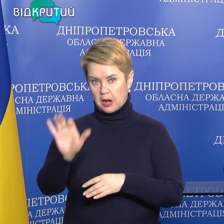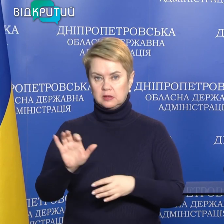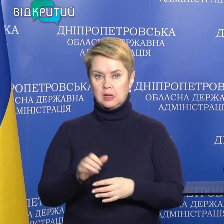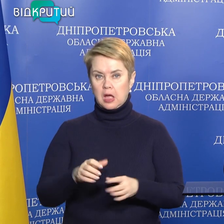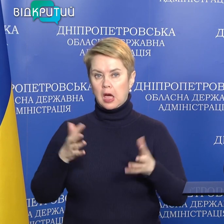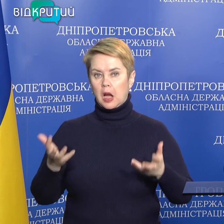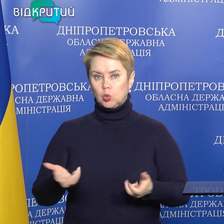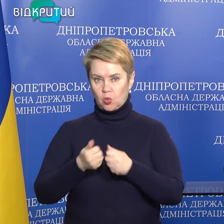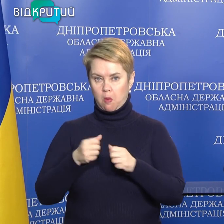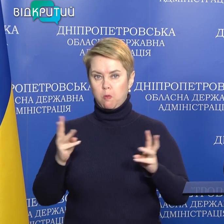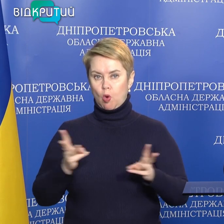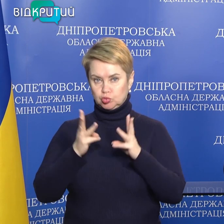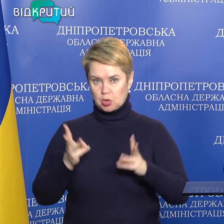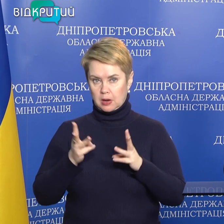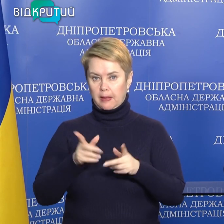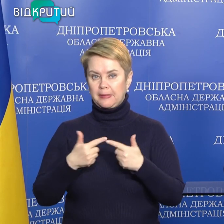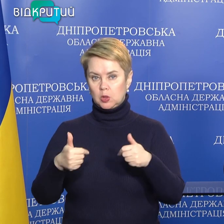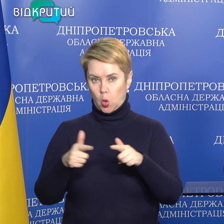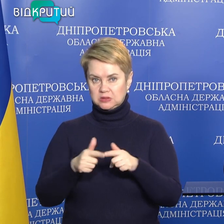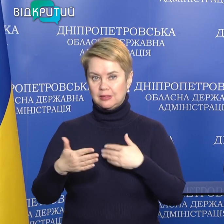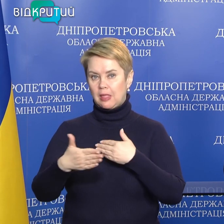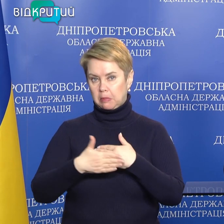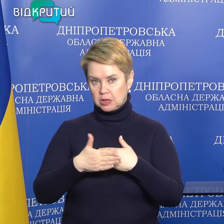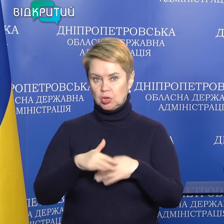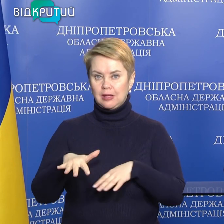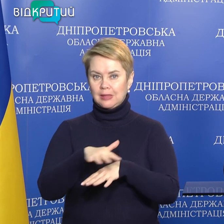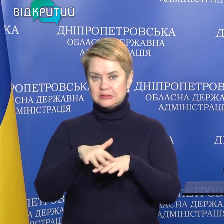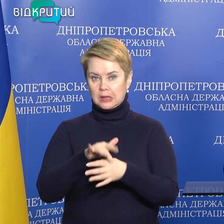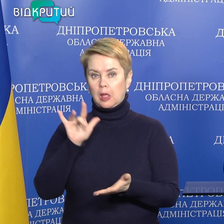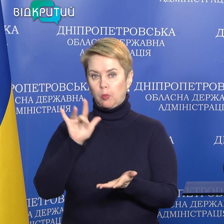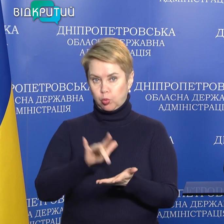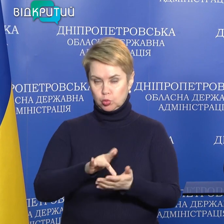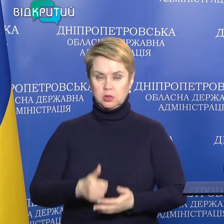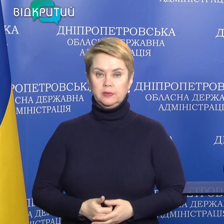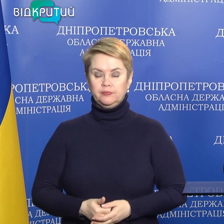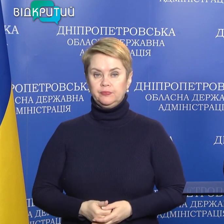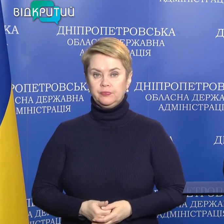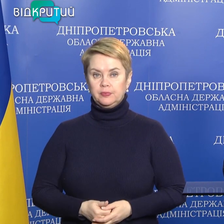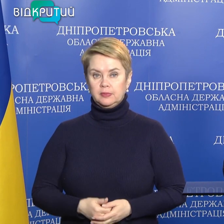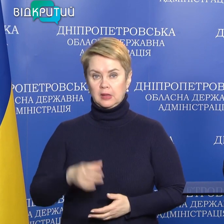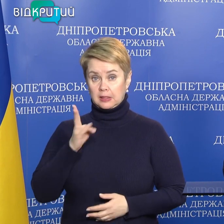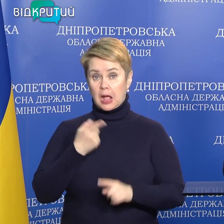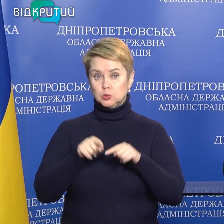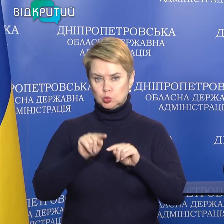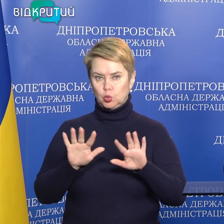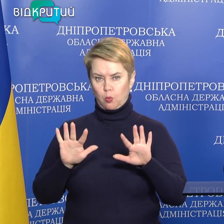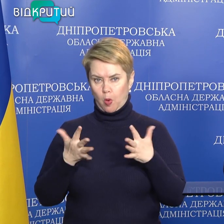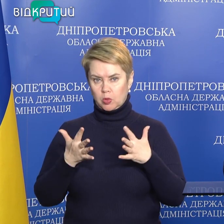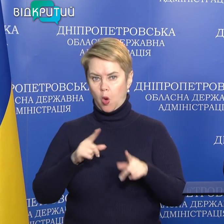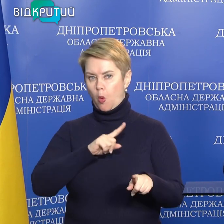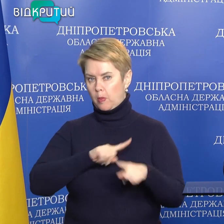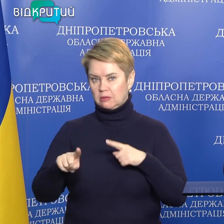рятувальників пожежно-рятувальних підрозділів найближчих населених пунктів. На цю подію